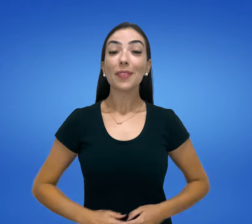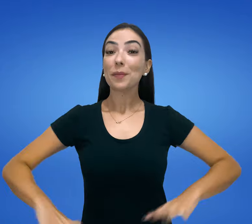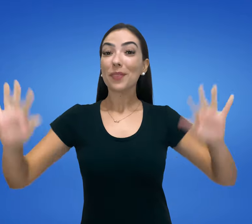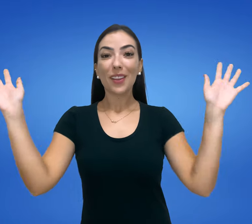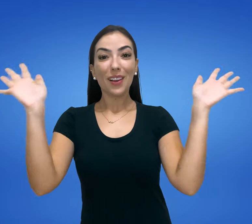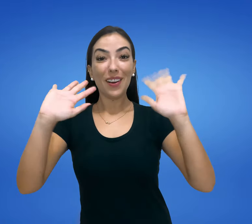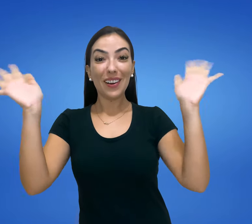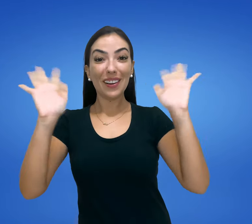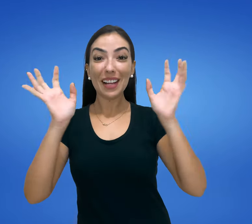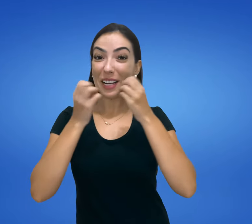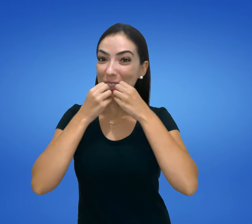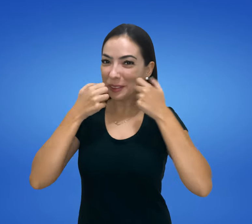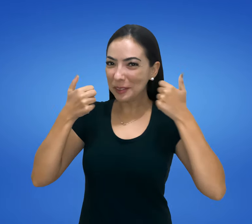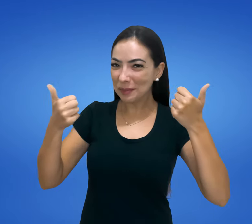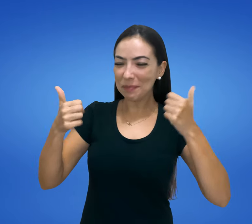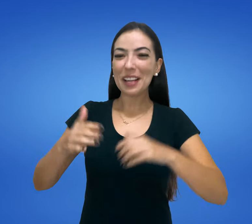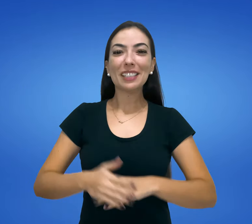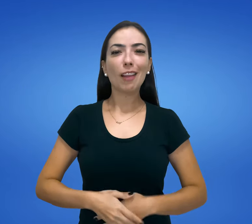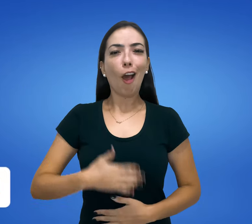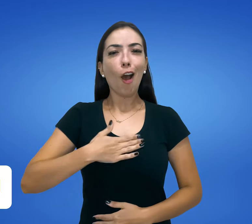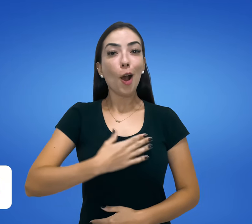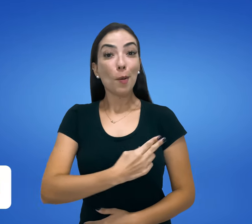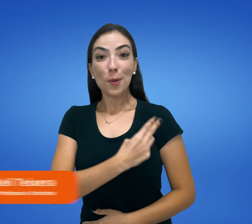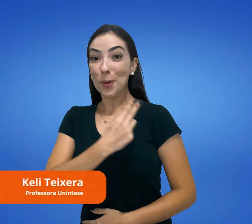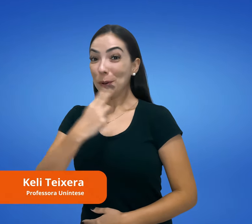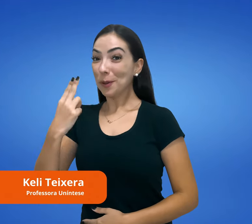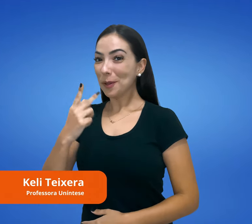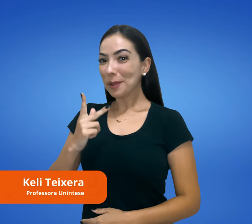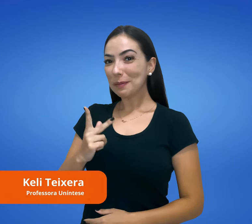Olá, o meu nome é Kelly e esse é meu sinal.